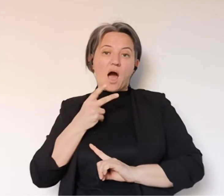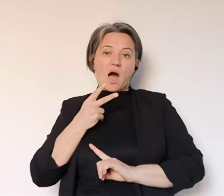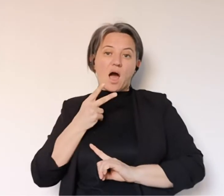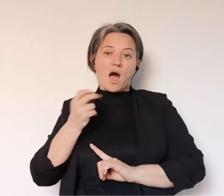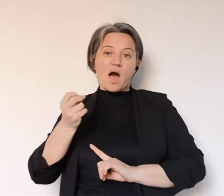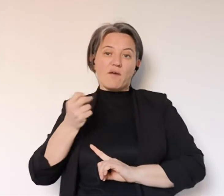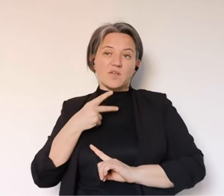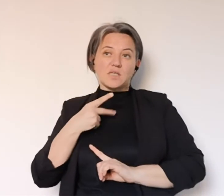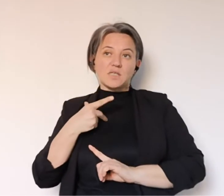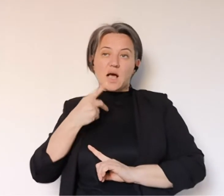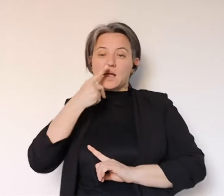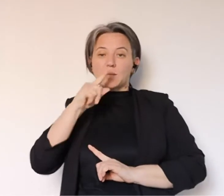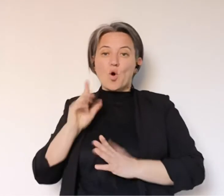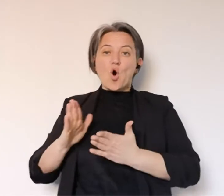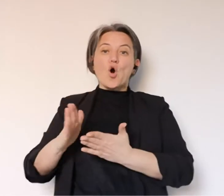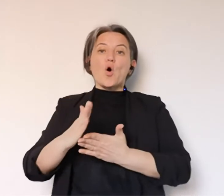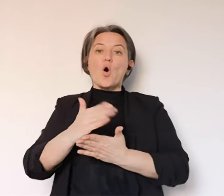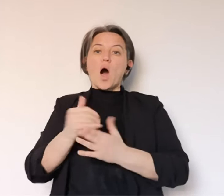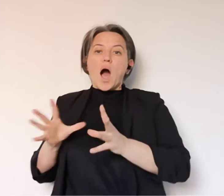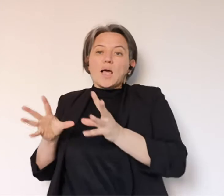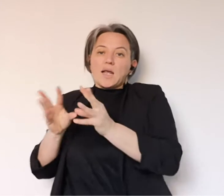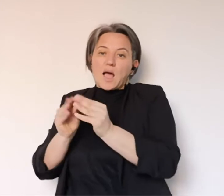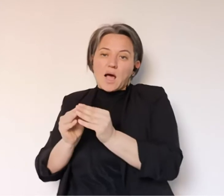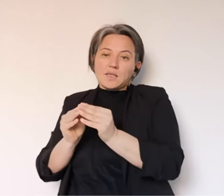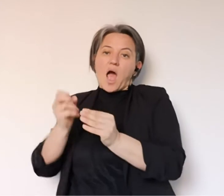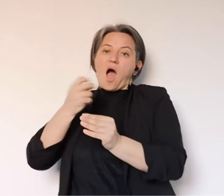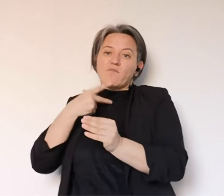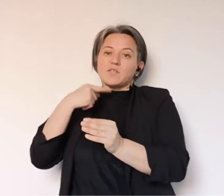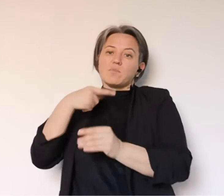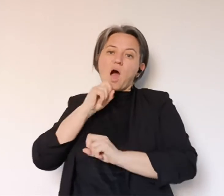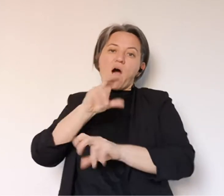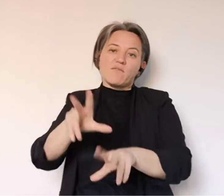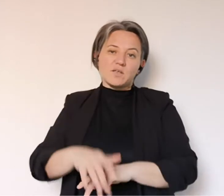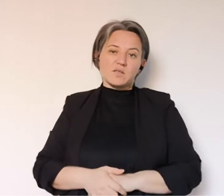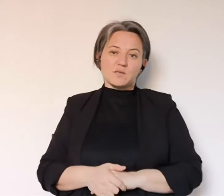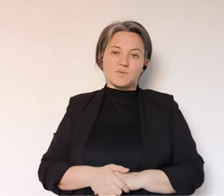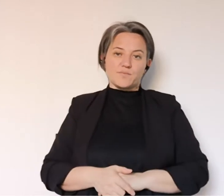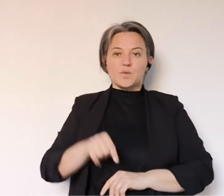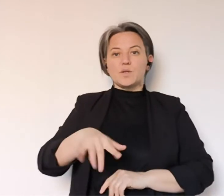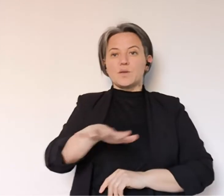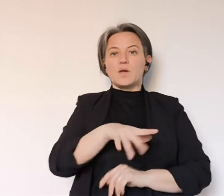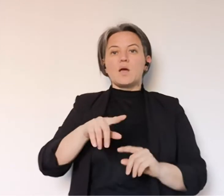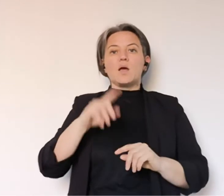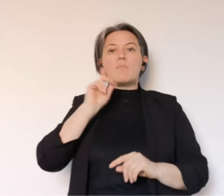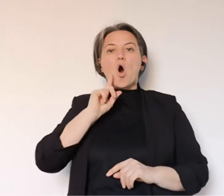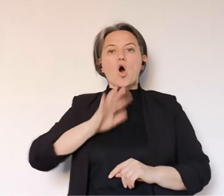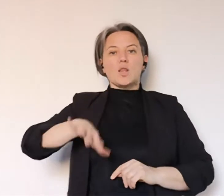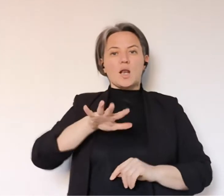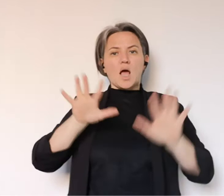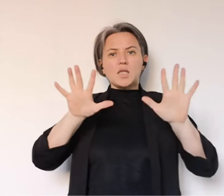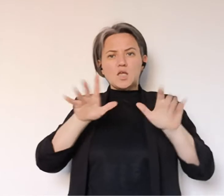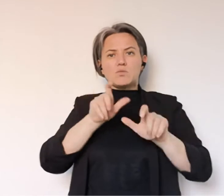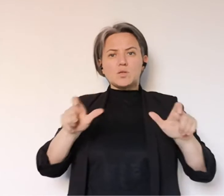comunicati proprio in termini di comunicazione come macro aggregati. Questo fa in modo che